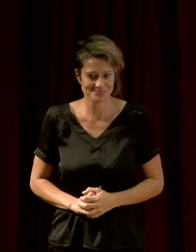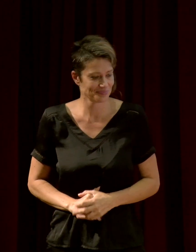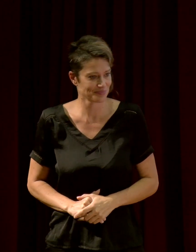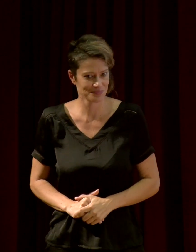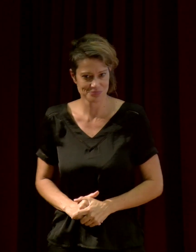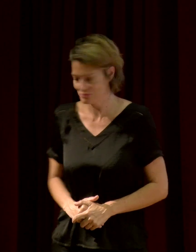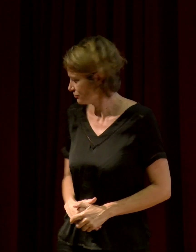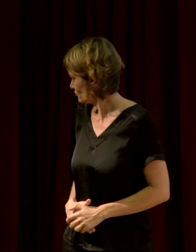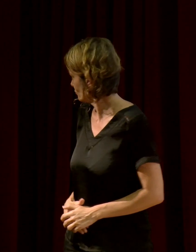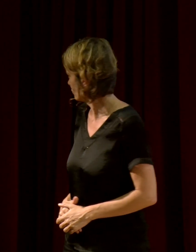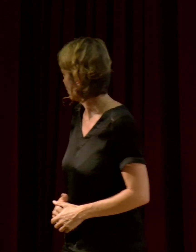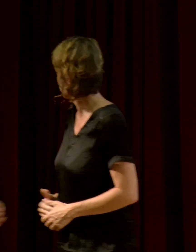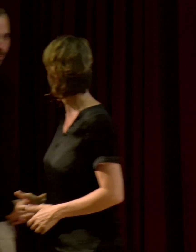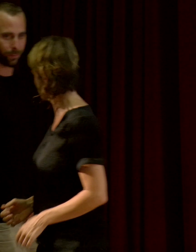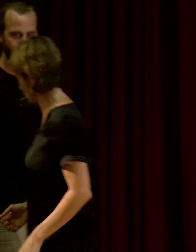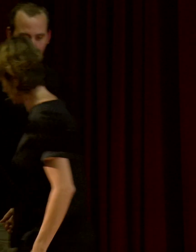Monsieur.